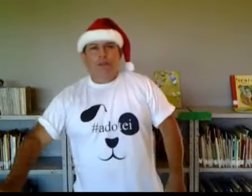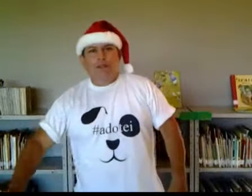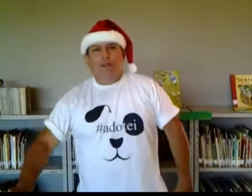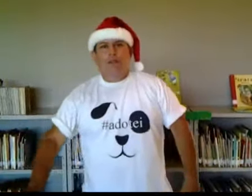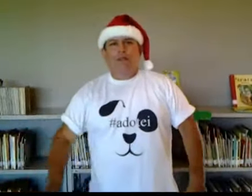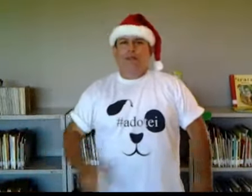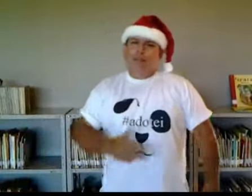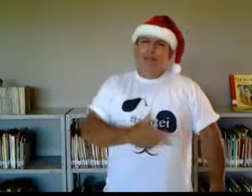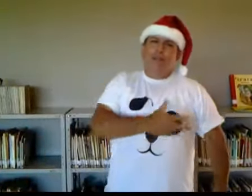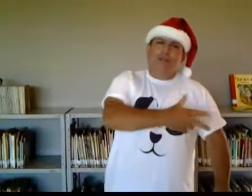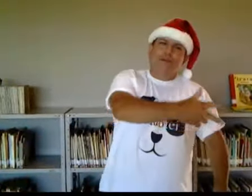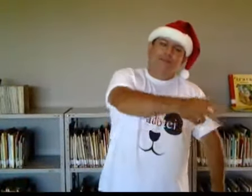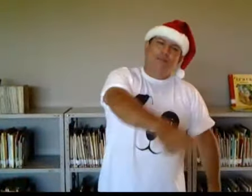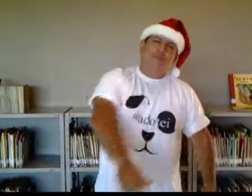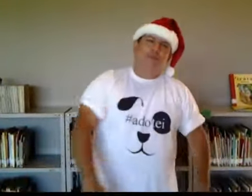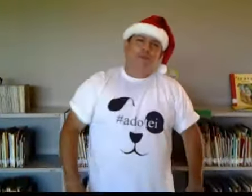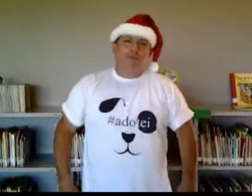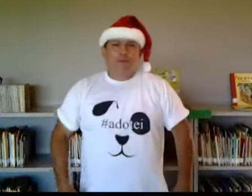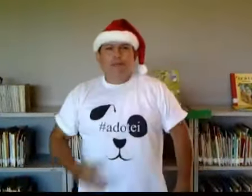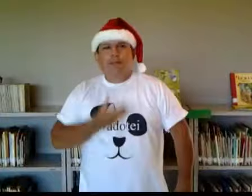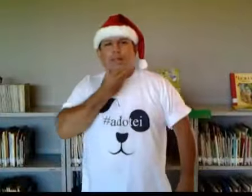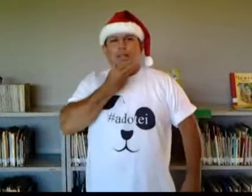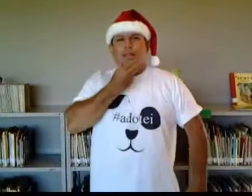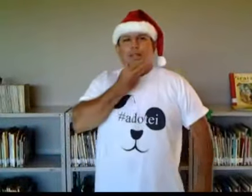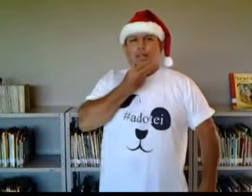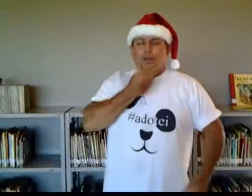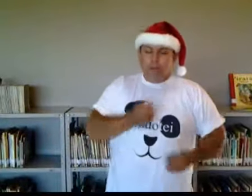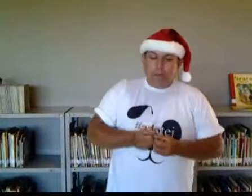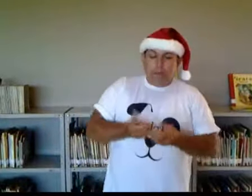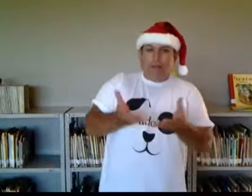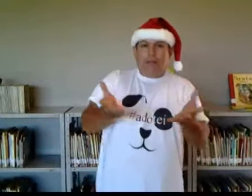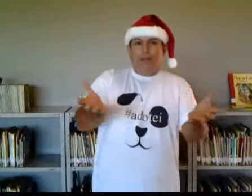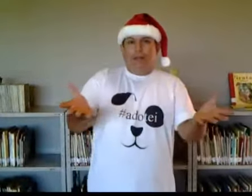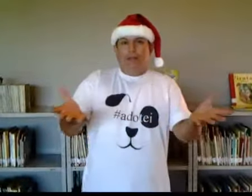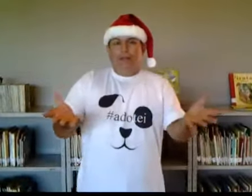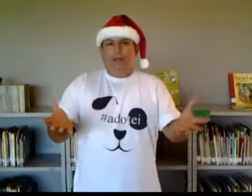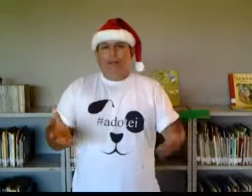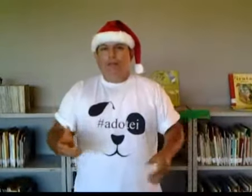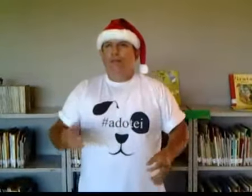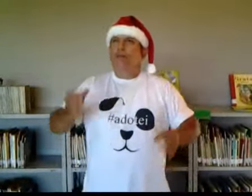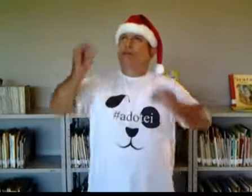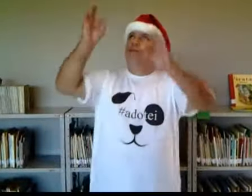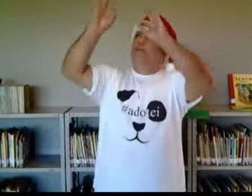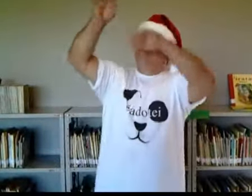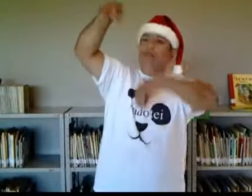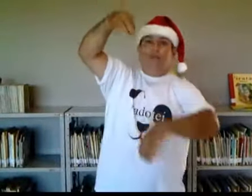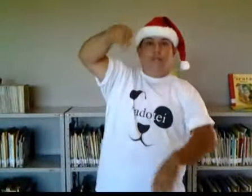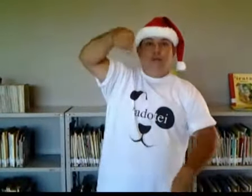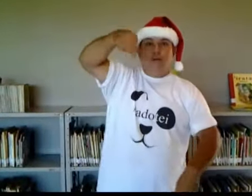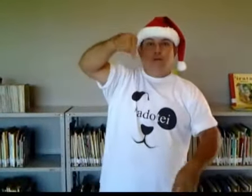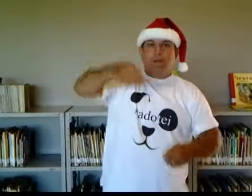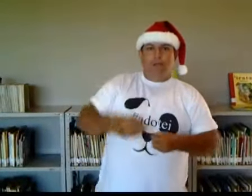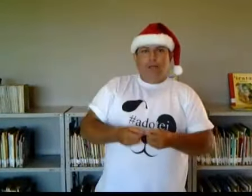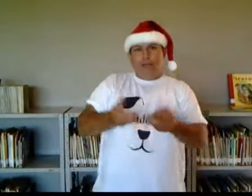É Natal para dar, pela sininho para dar